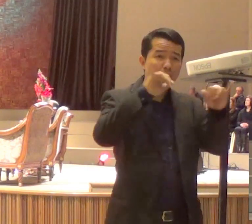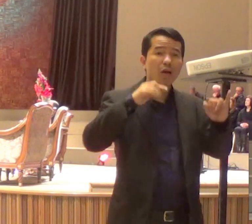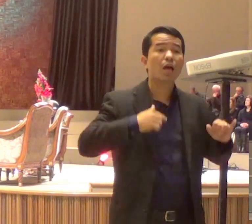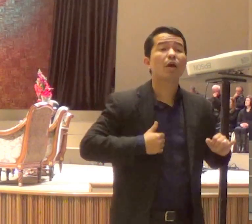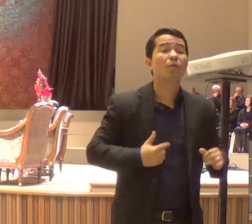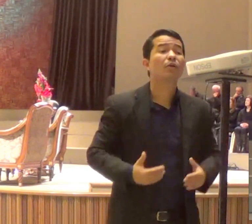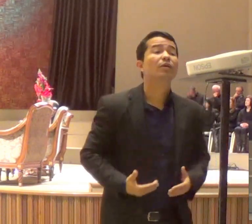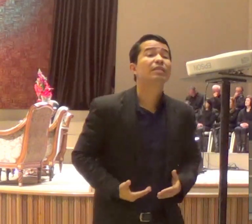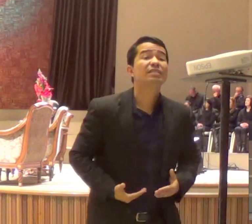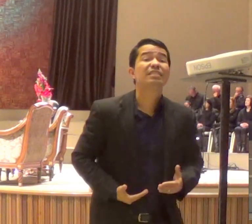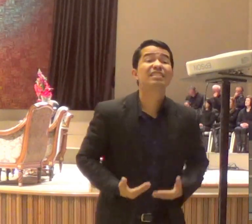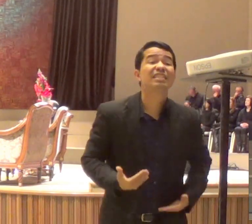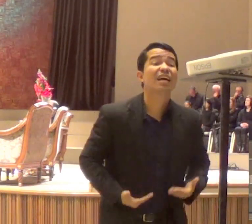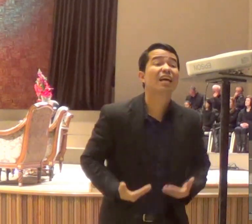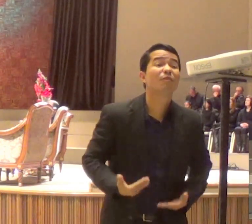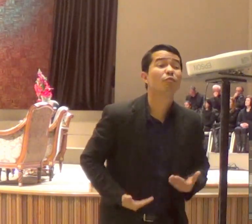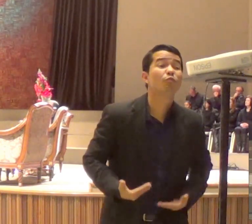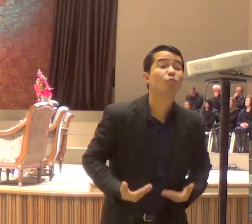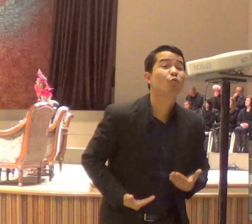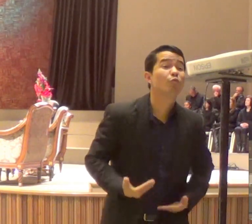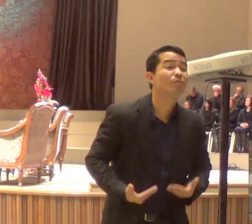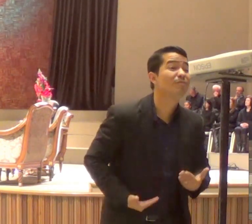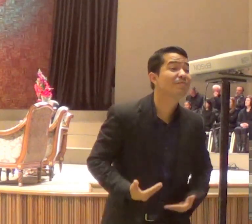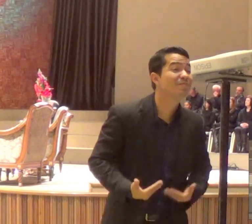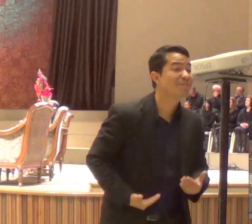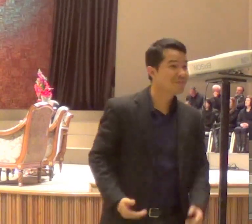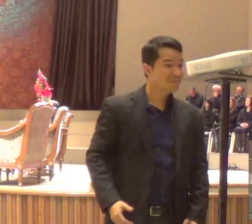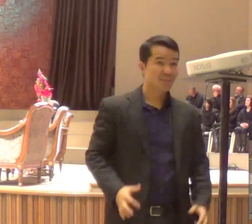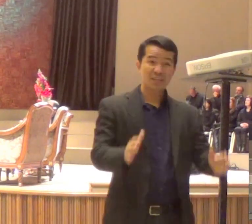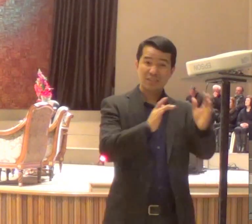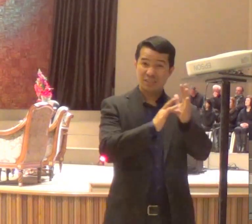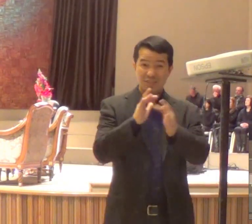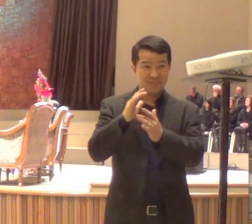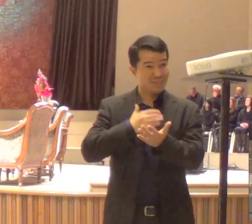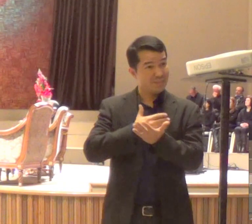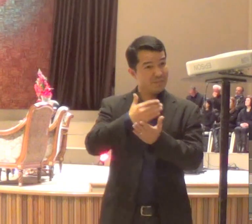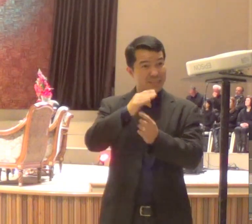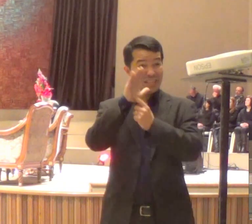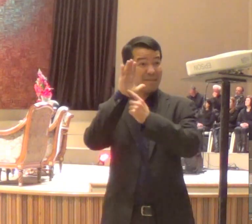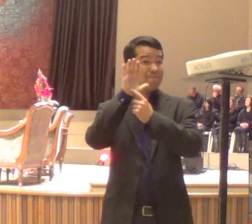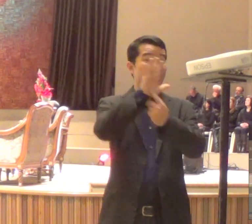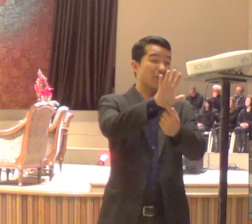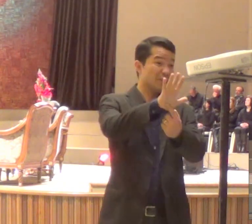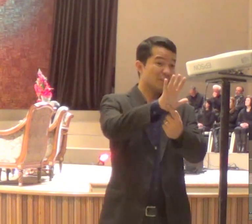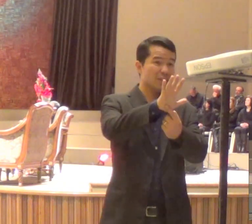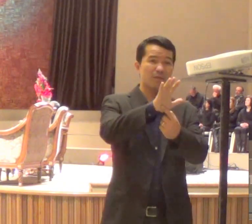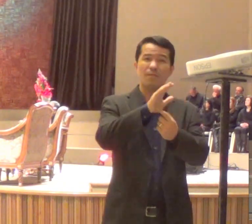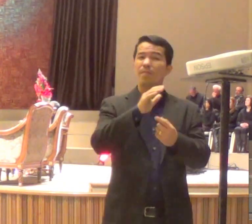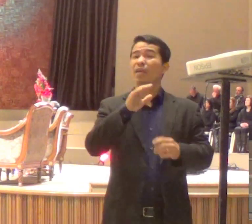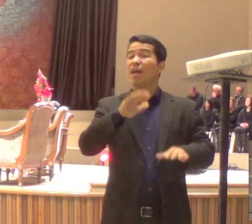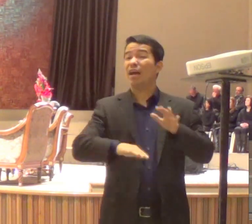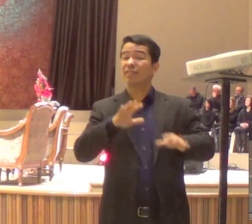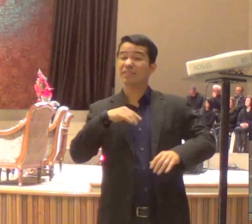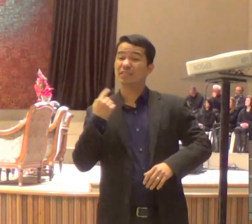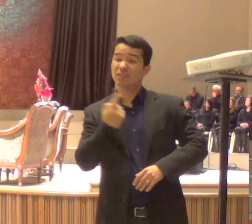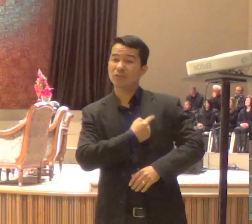revelar, como as vezes, os aspectos mundanos, da